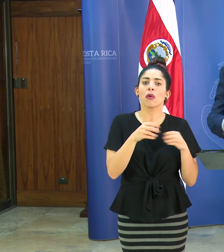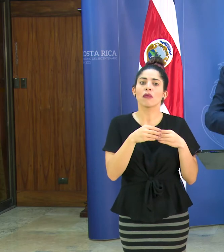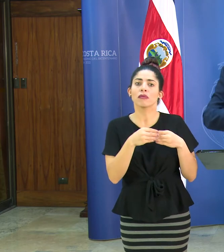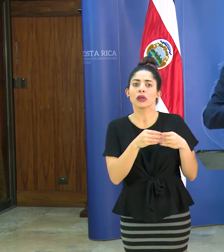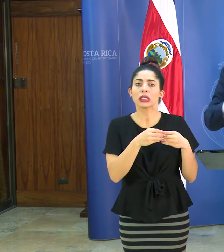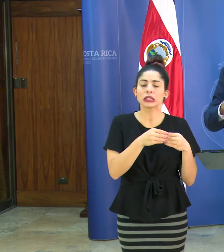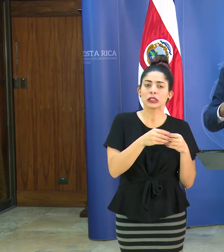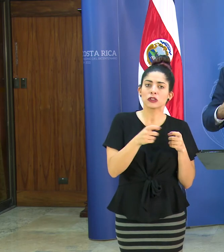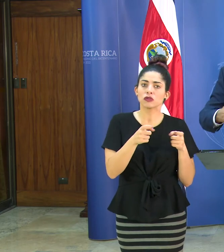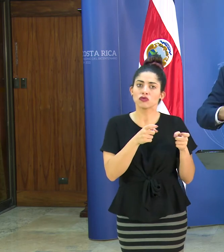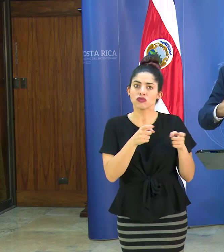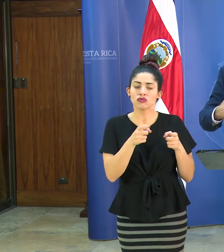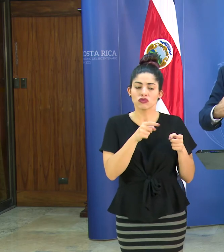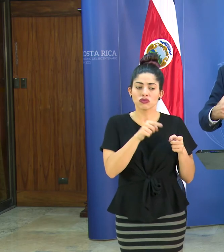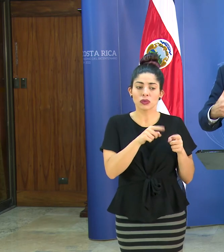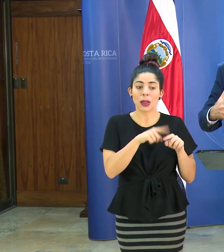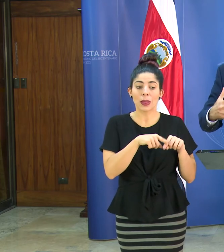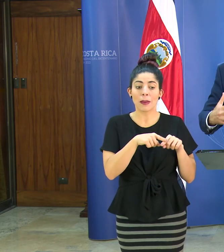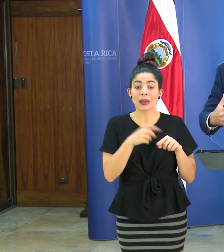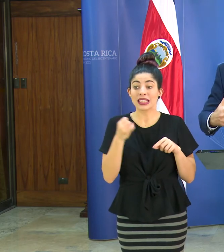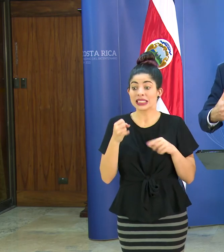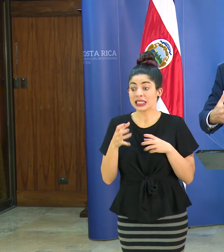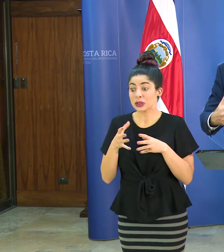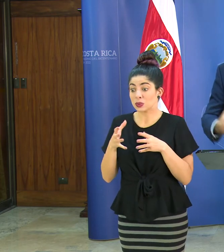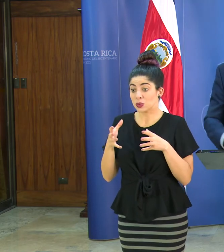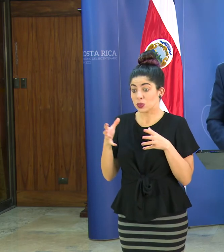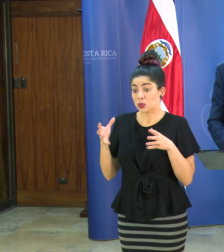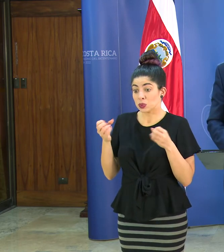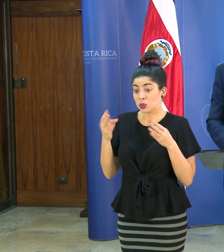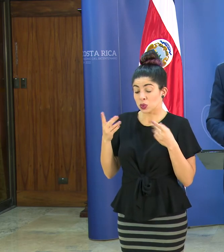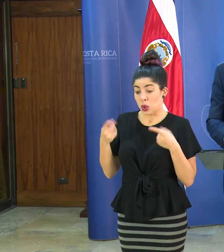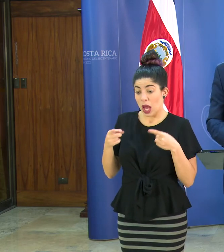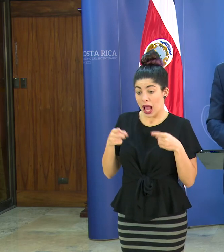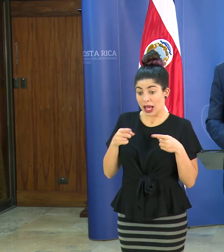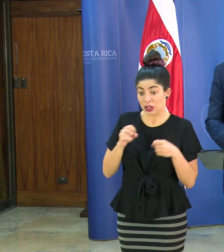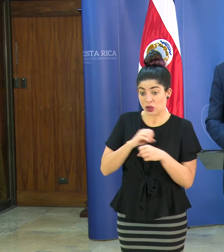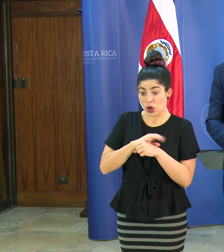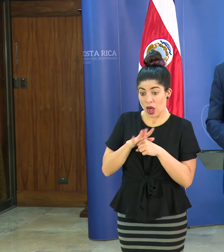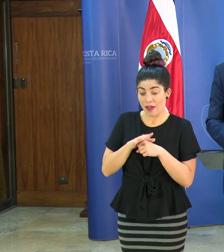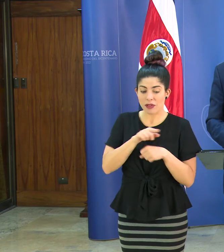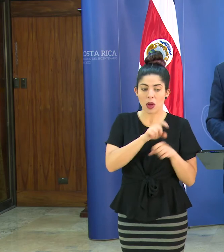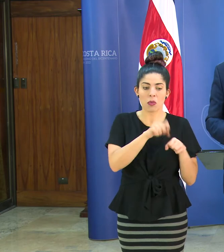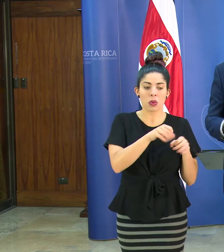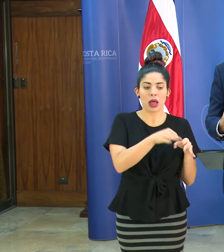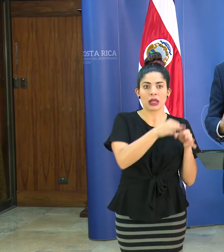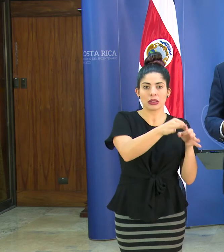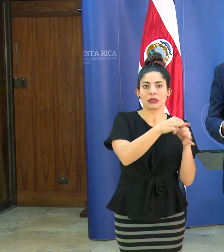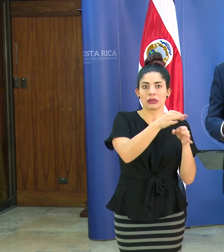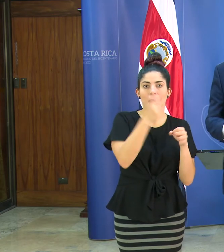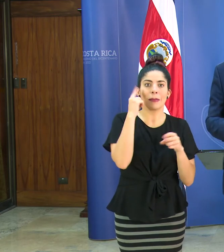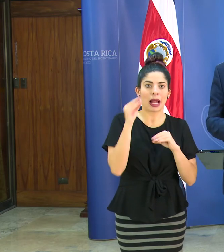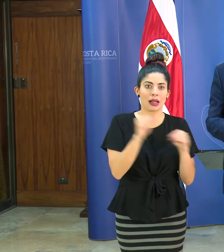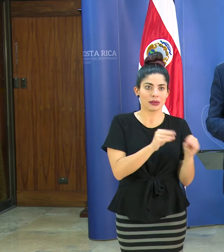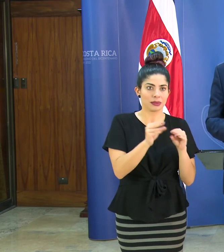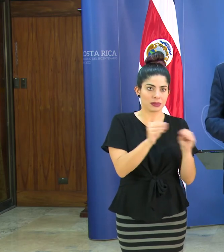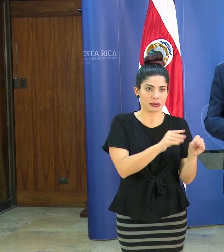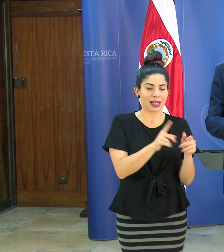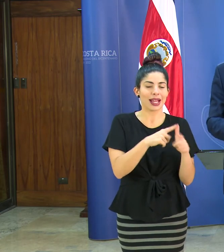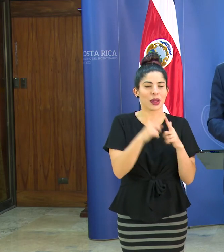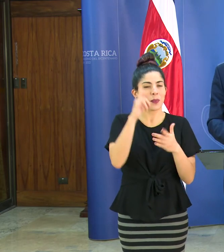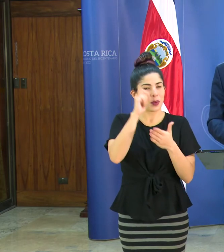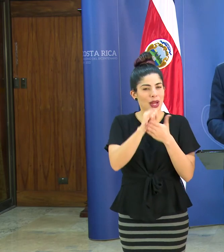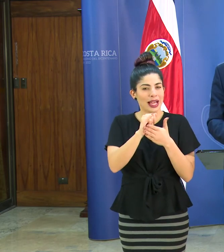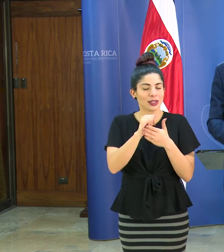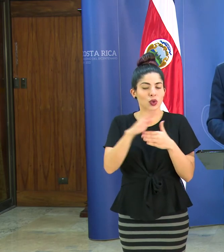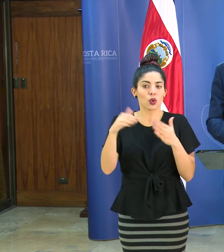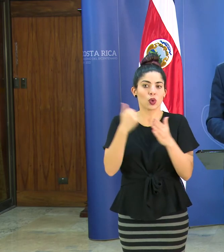a medida de que se vayan acumulando los casos del coronavirus pero por eso digo es un